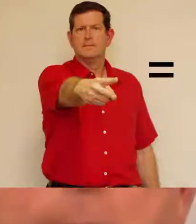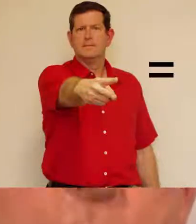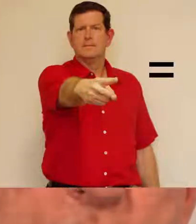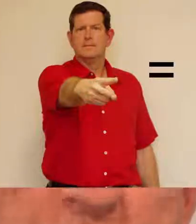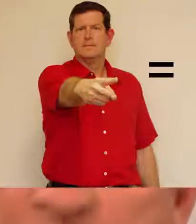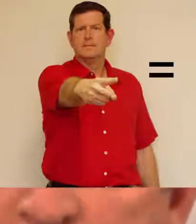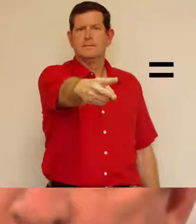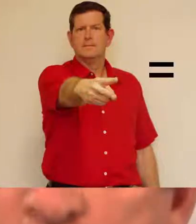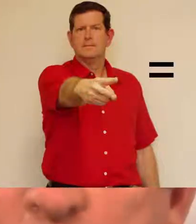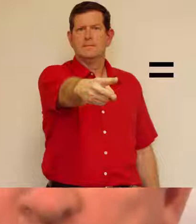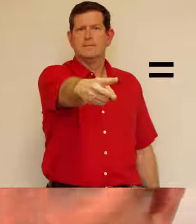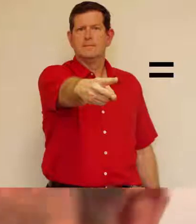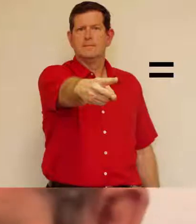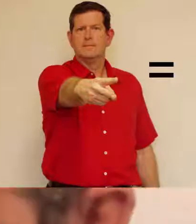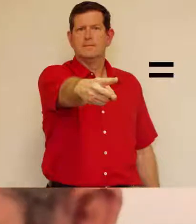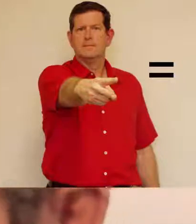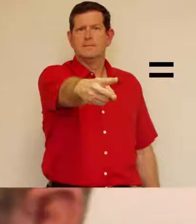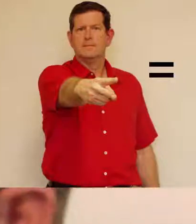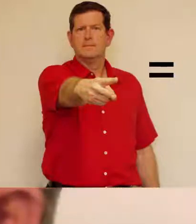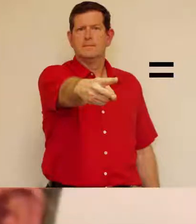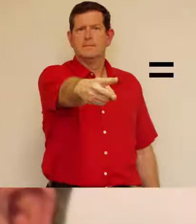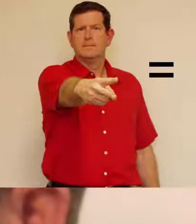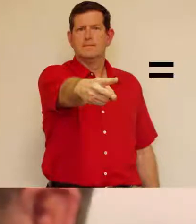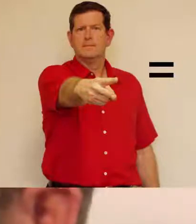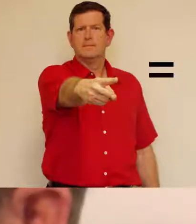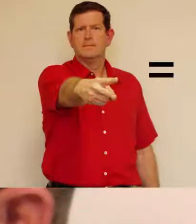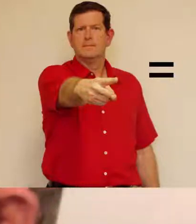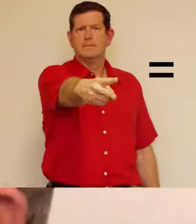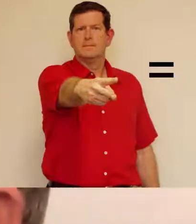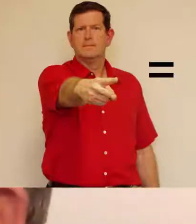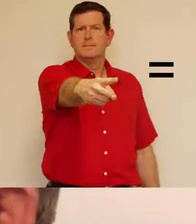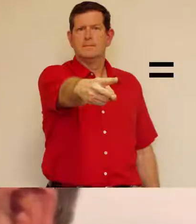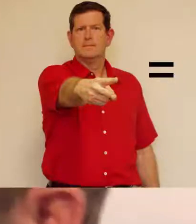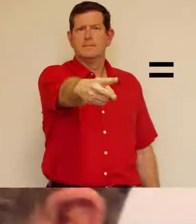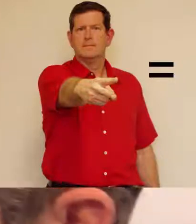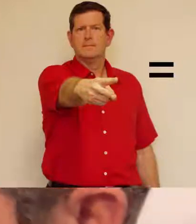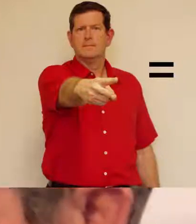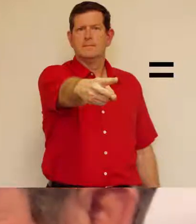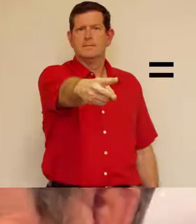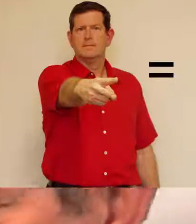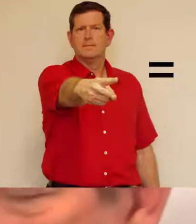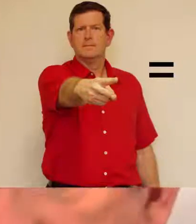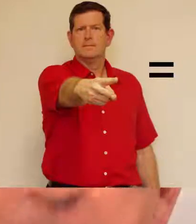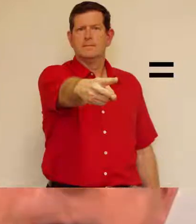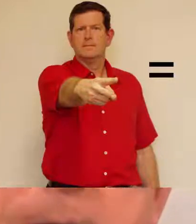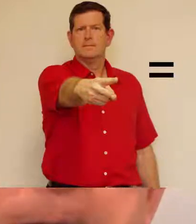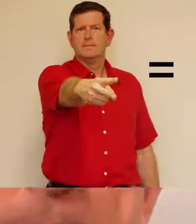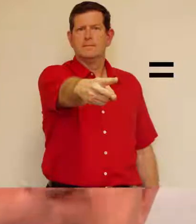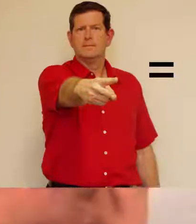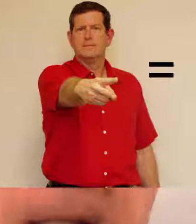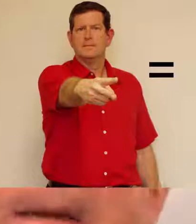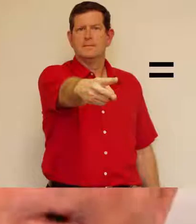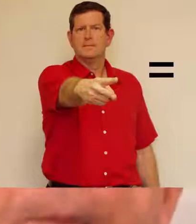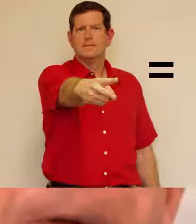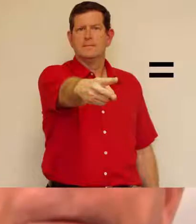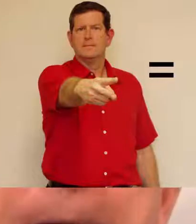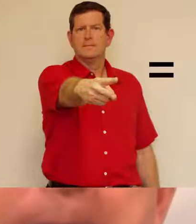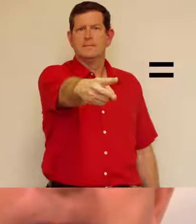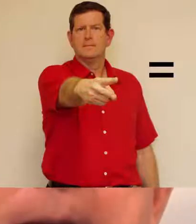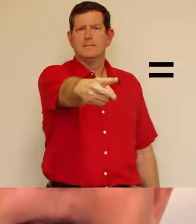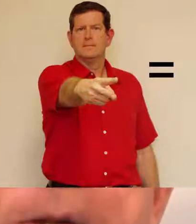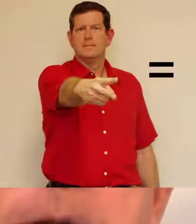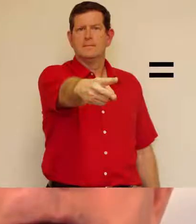-mêmes, ou que ce soit une chose. Par exemple, c'est mon